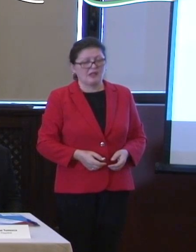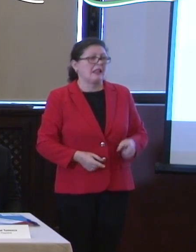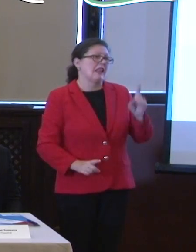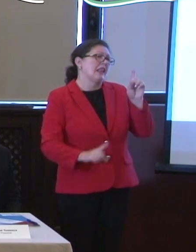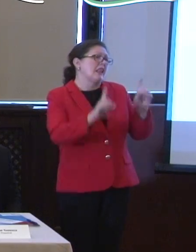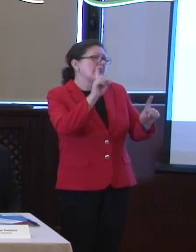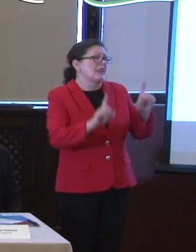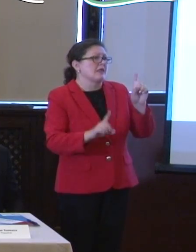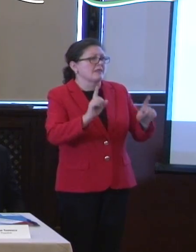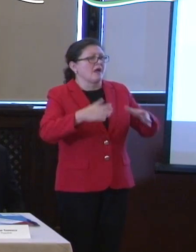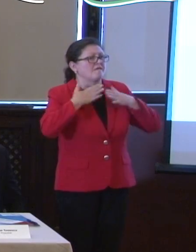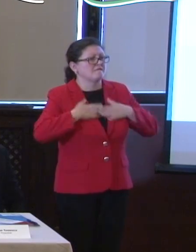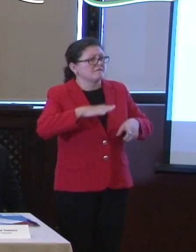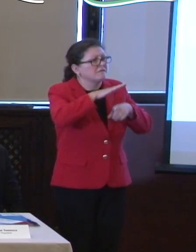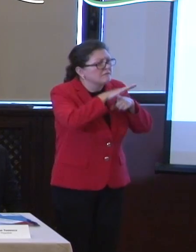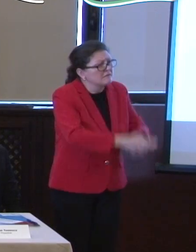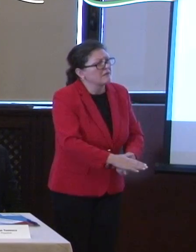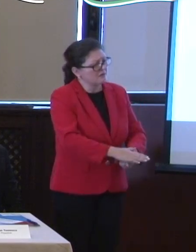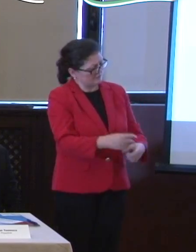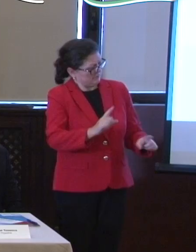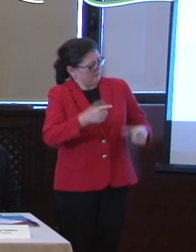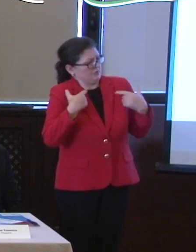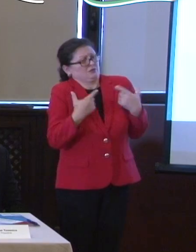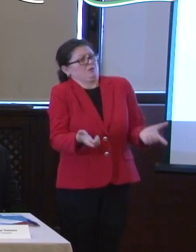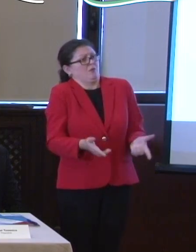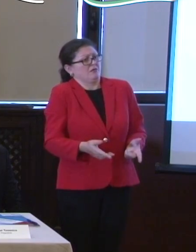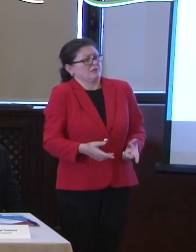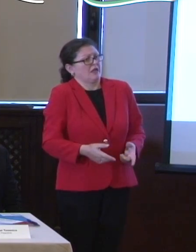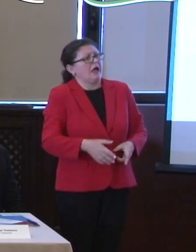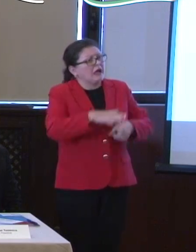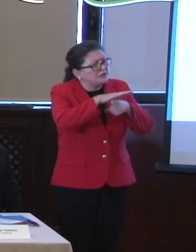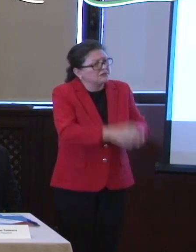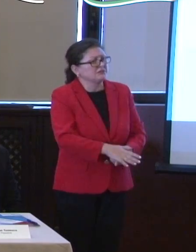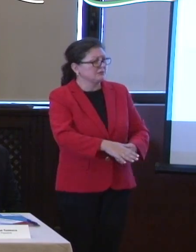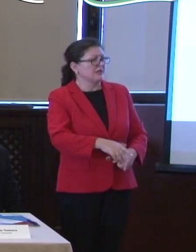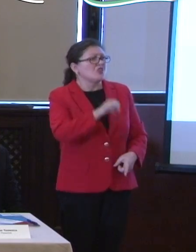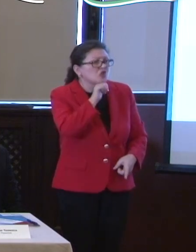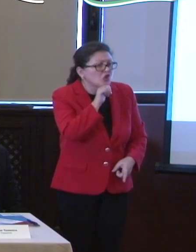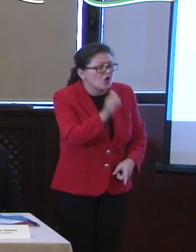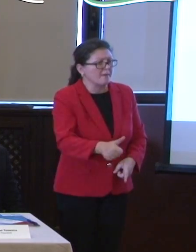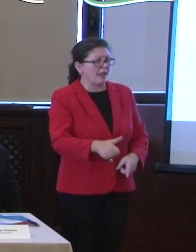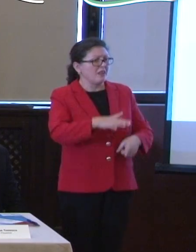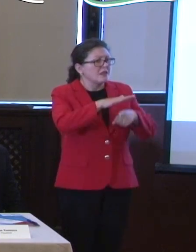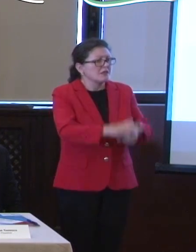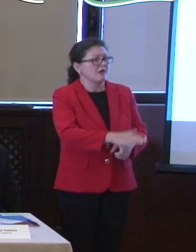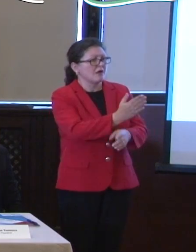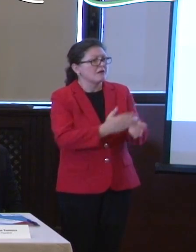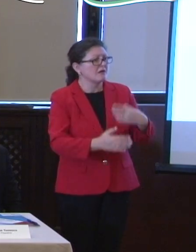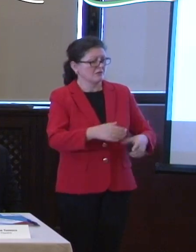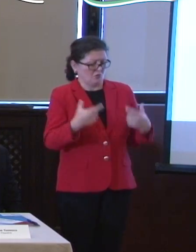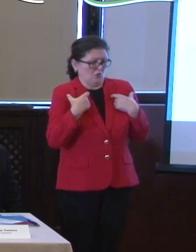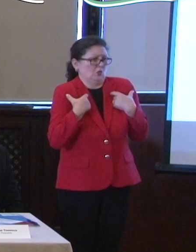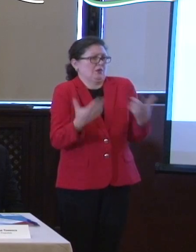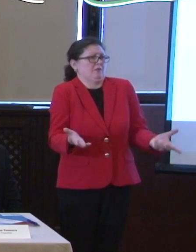o discriminare fă unul calendars. Pentru că e mai meritos cel cu dizabilități decât cel care se poate mișca, poate